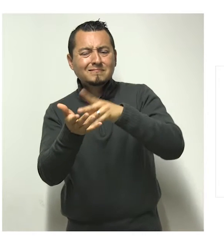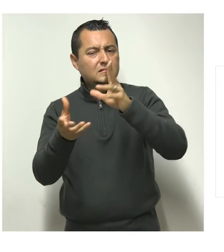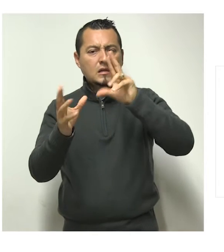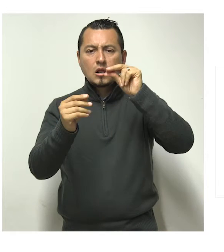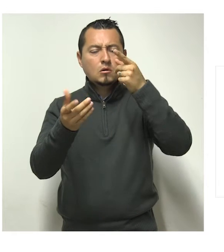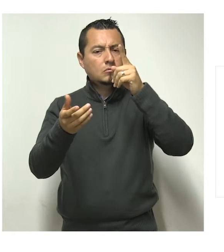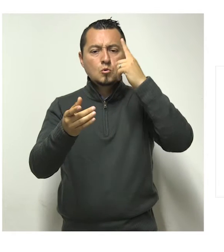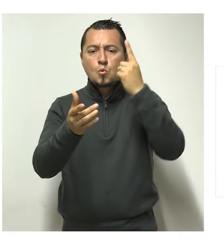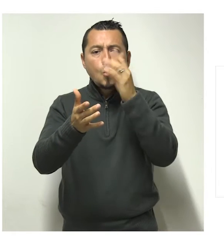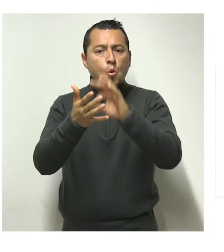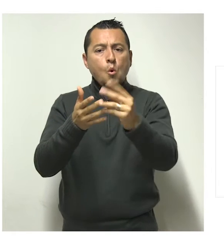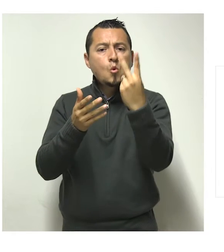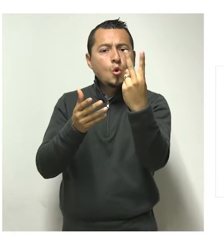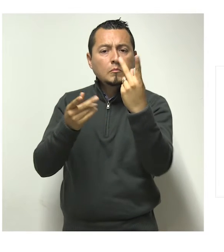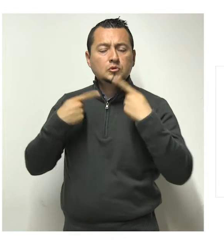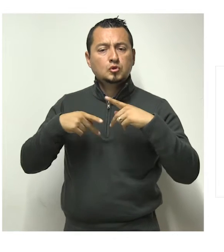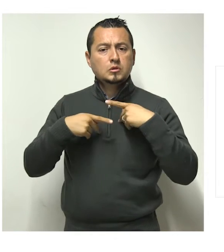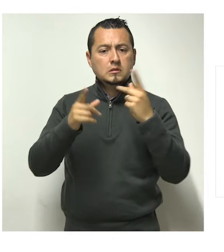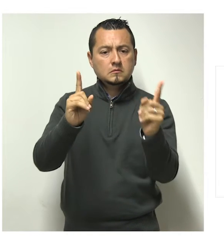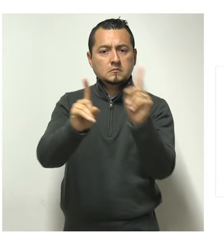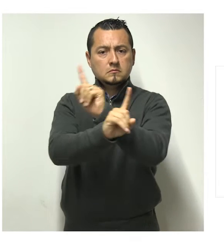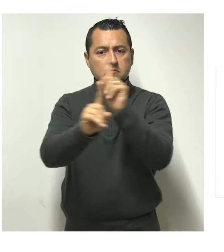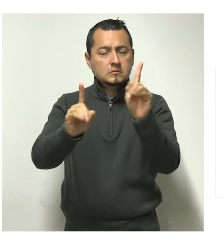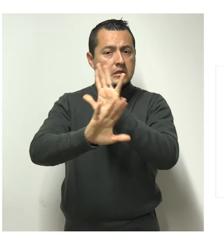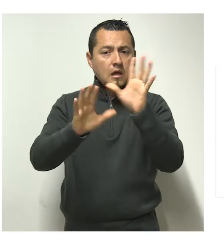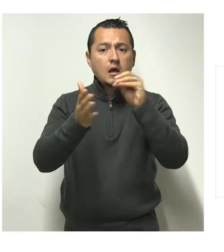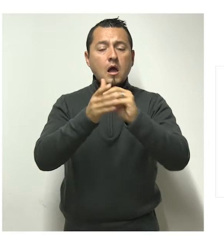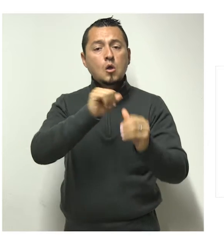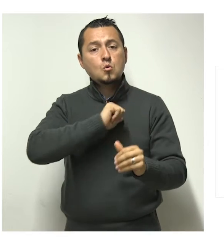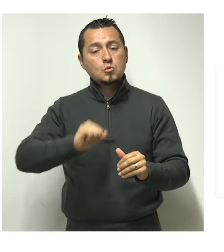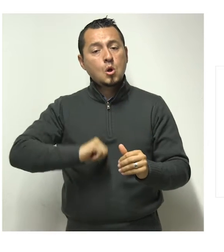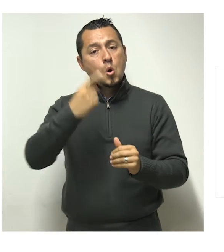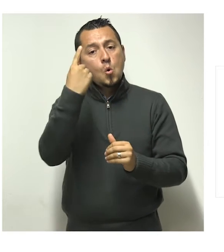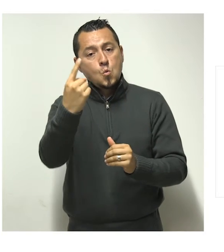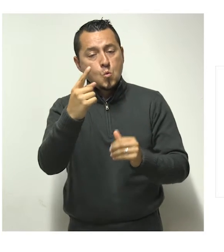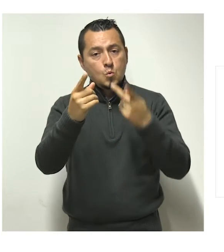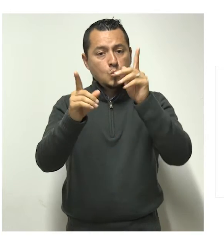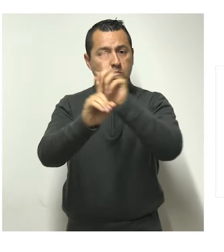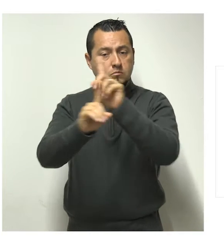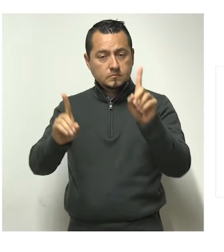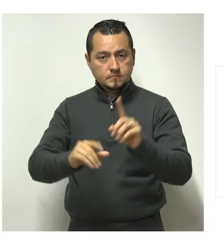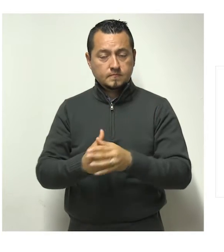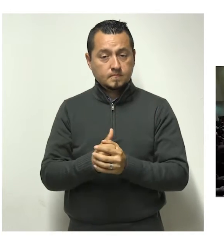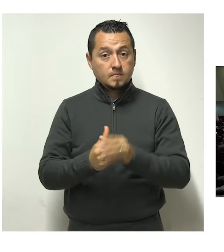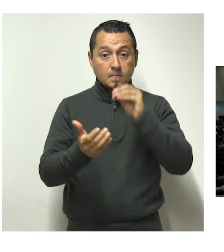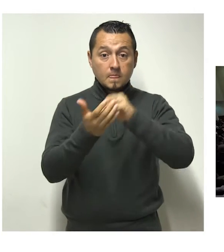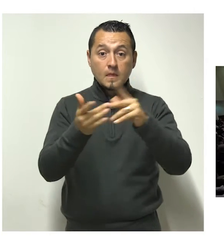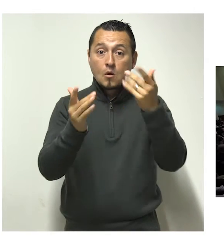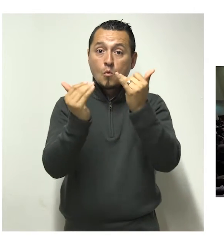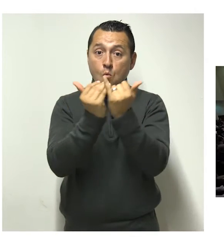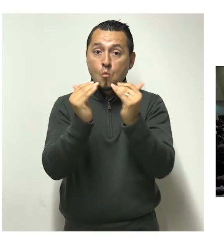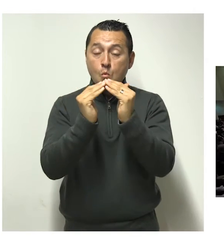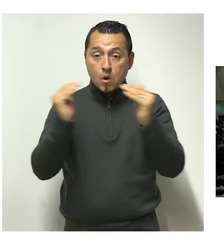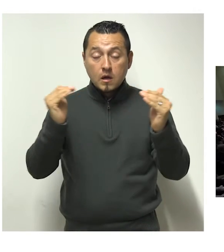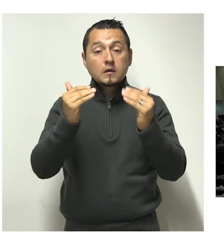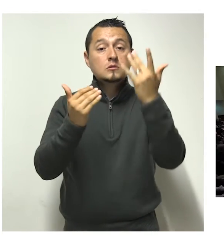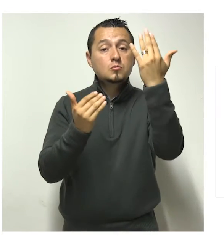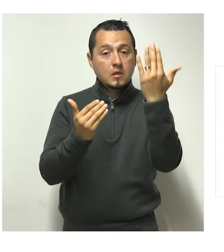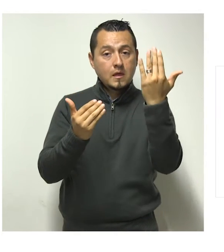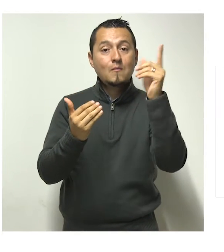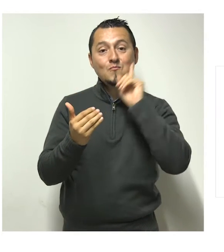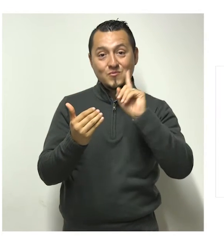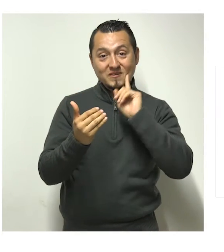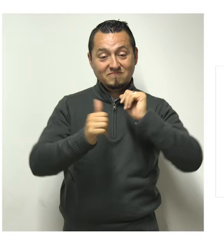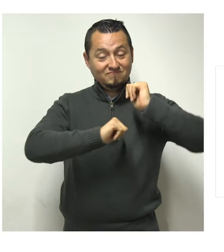dos regidores en los tres municipios más importantes de la entidad y uno en ayuntamientos de ciudades medias. En pro de la igualdad,